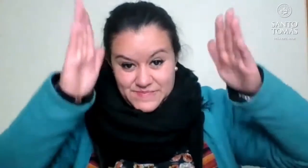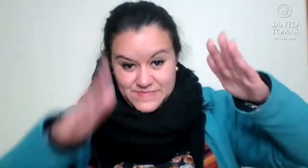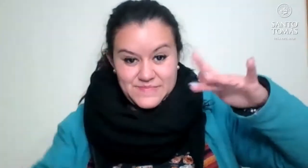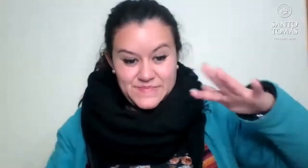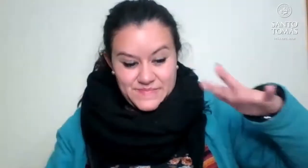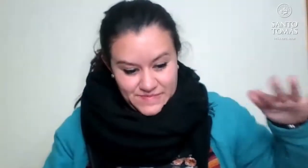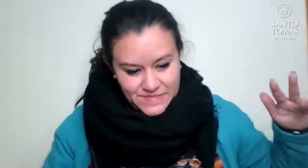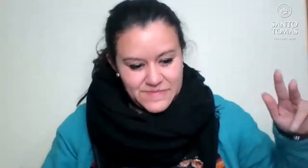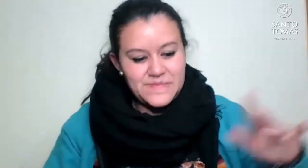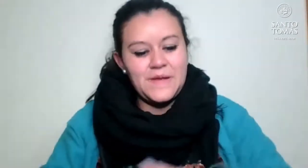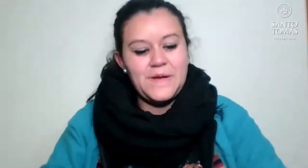Calle Larga.